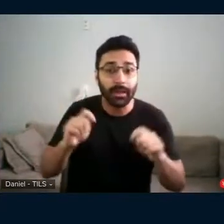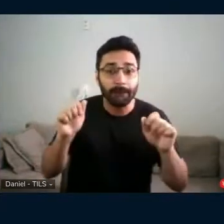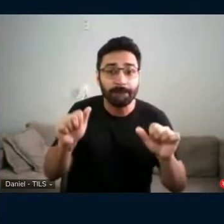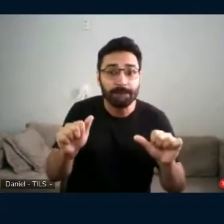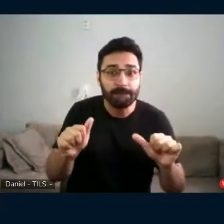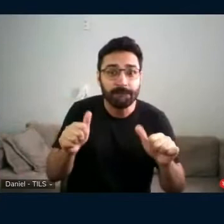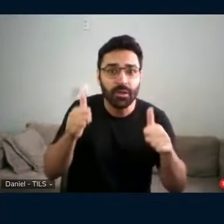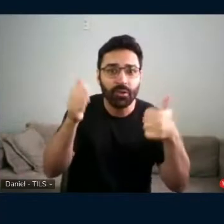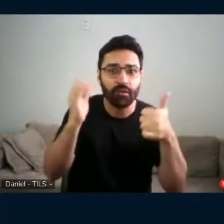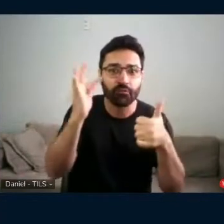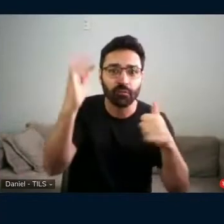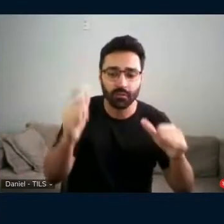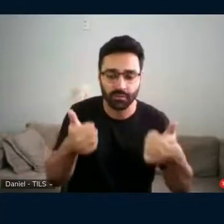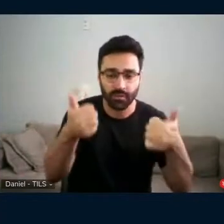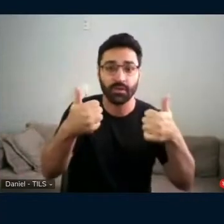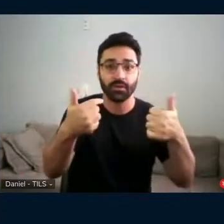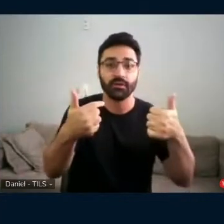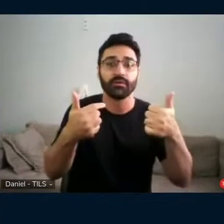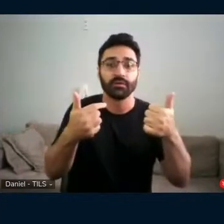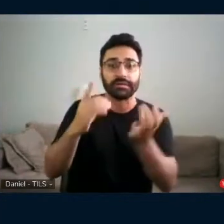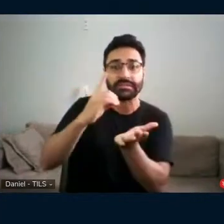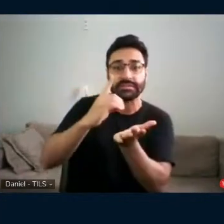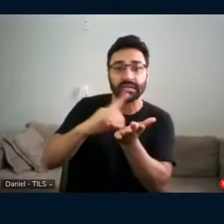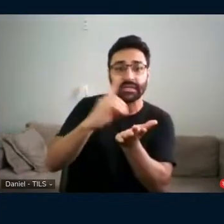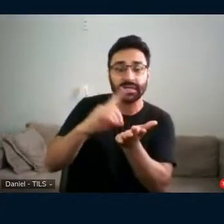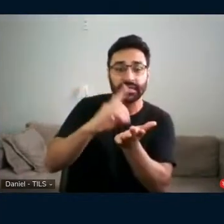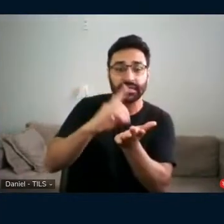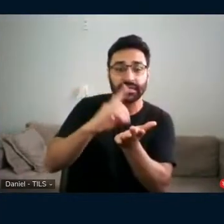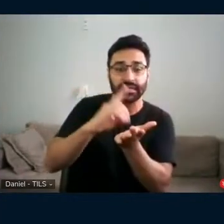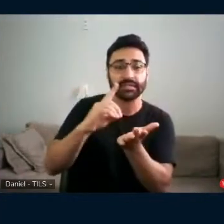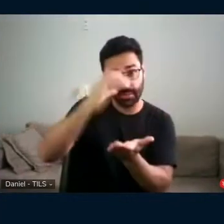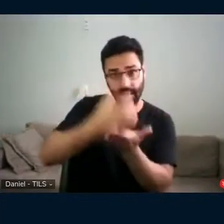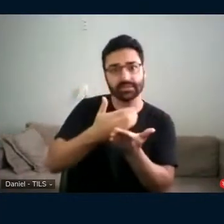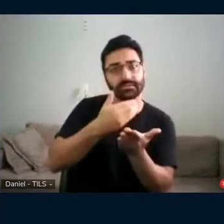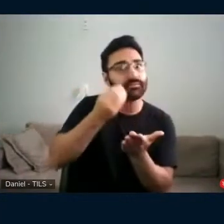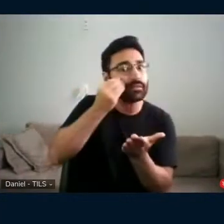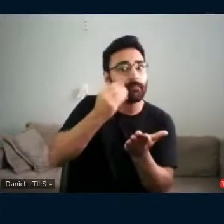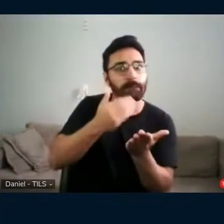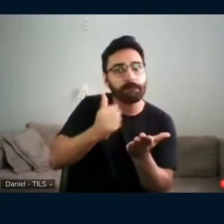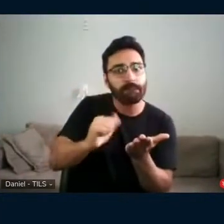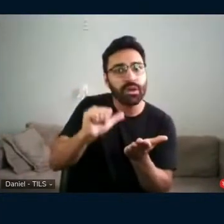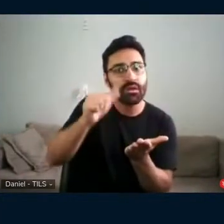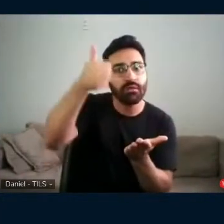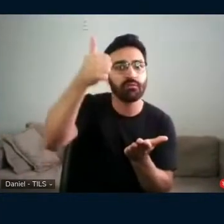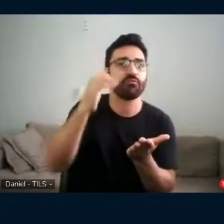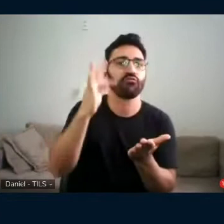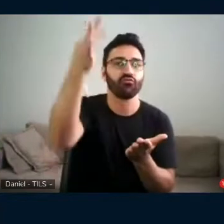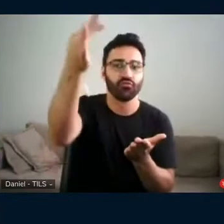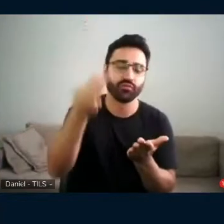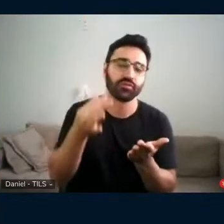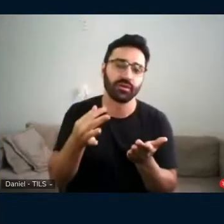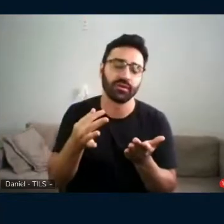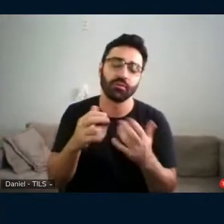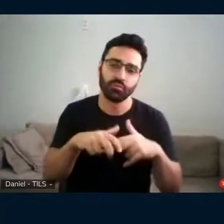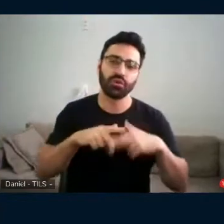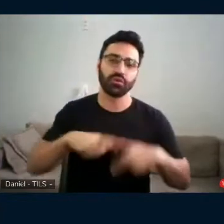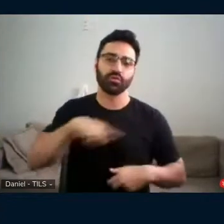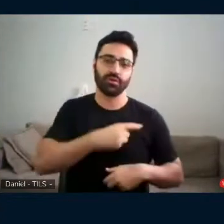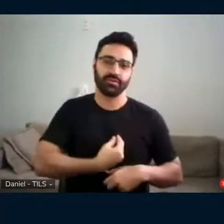desse trabalho a partir disso. Para isso que nós estamos aqui. Então,